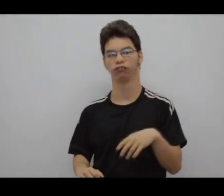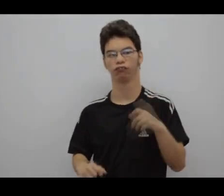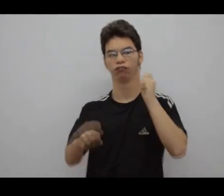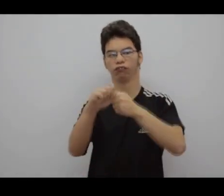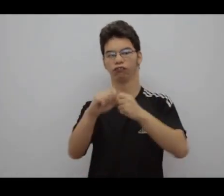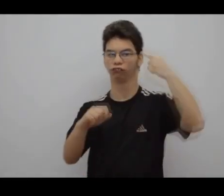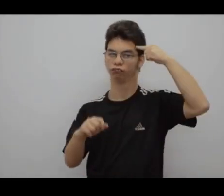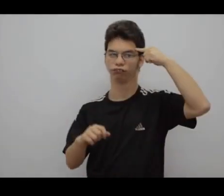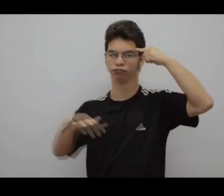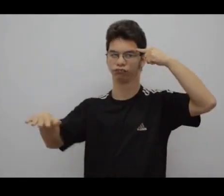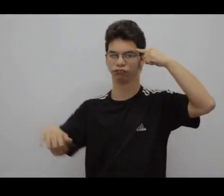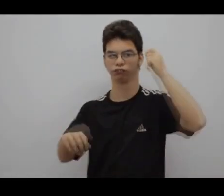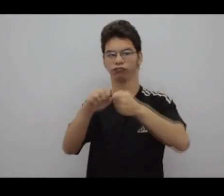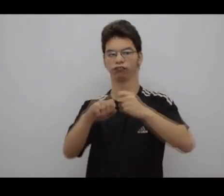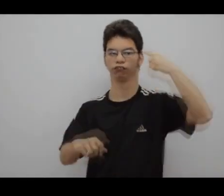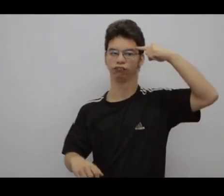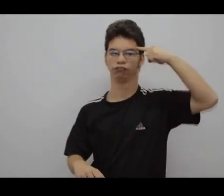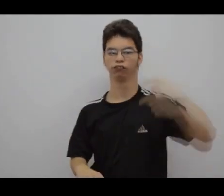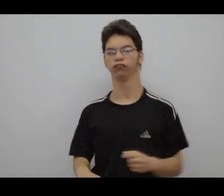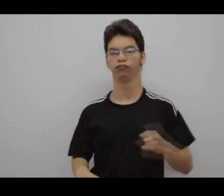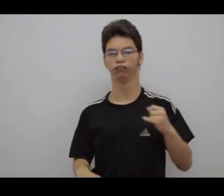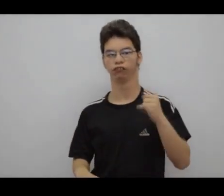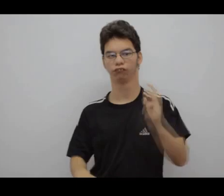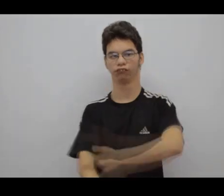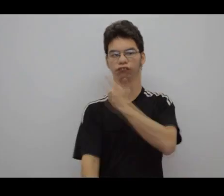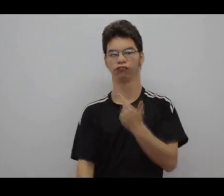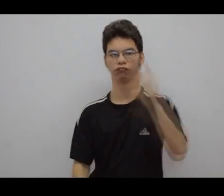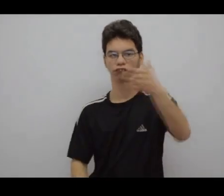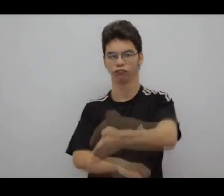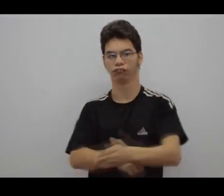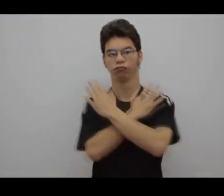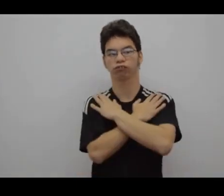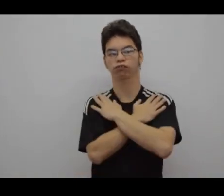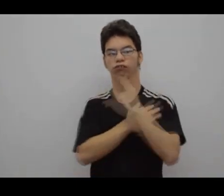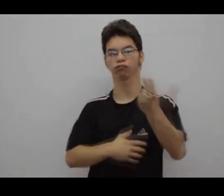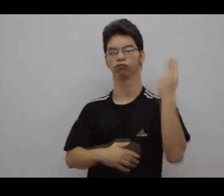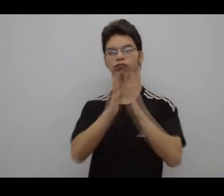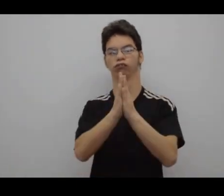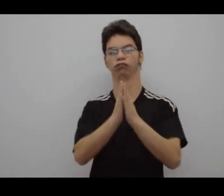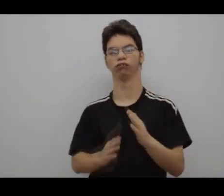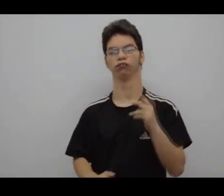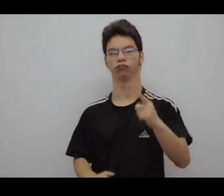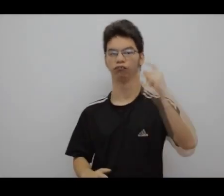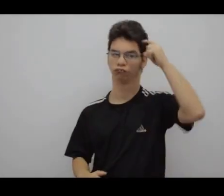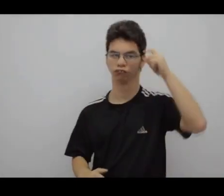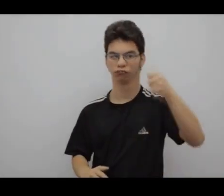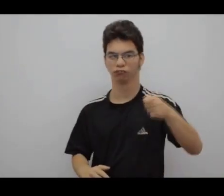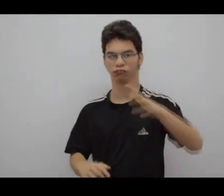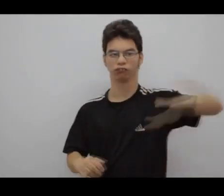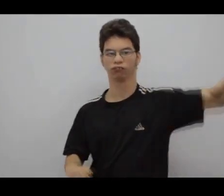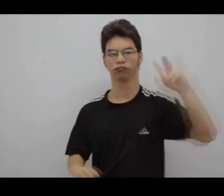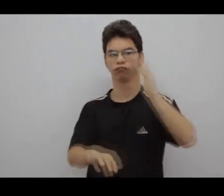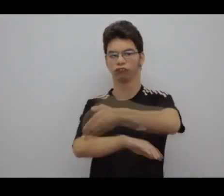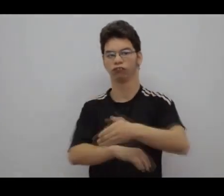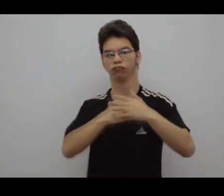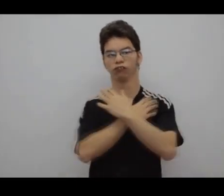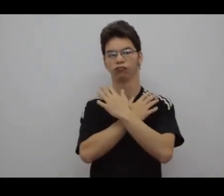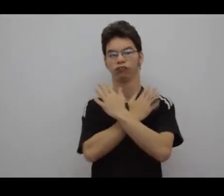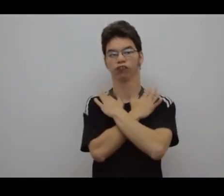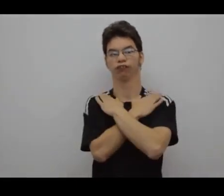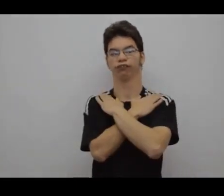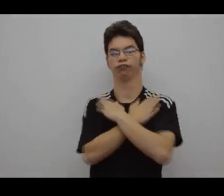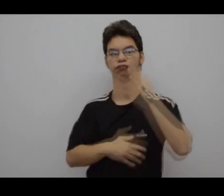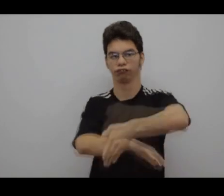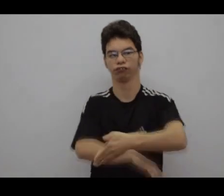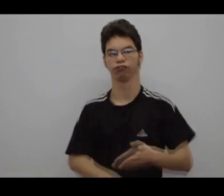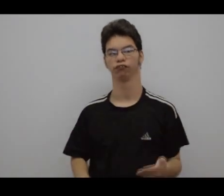y tenía la costumbre de ir al relatorio de sus propias víctimas y una tendencia a incendiar, a prender